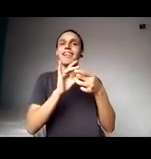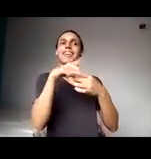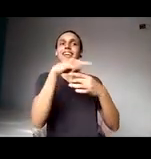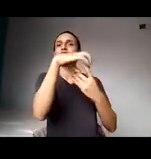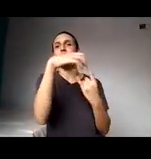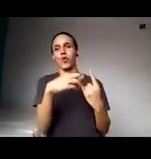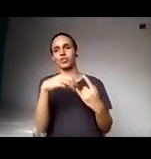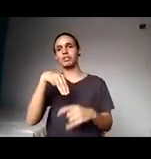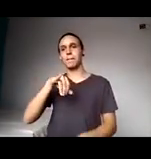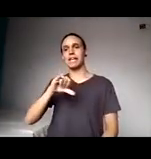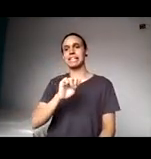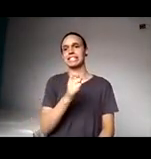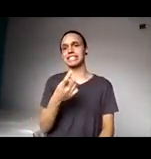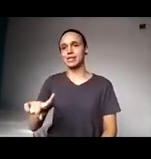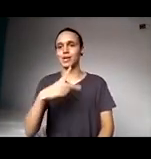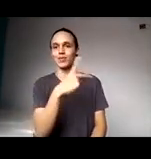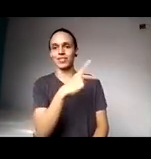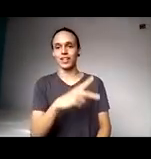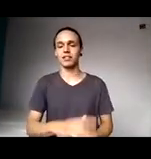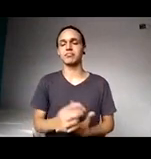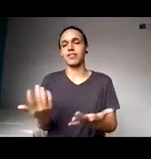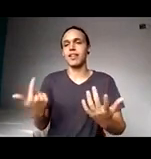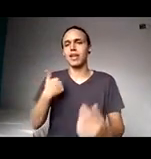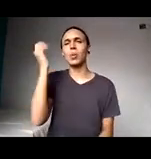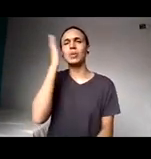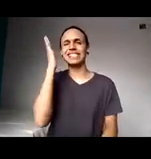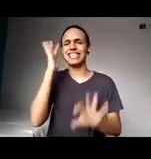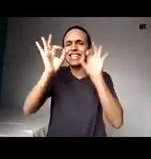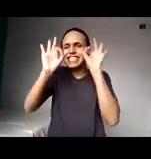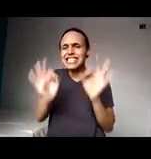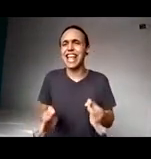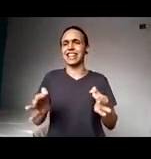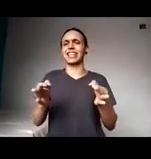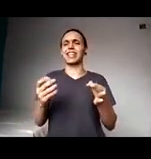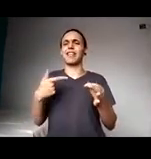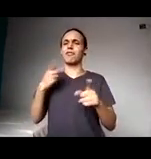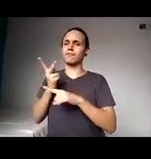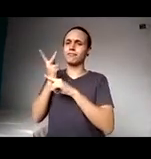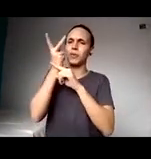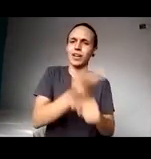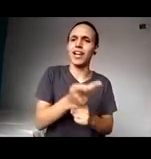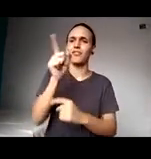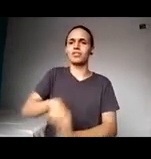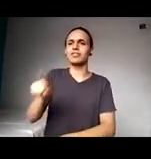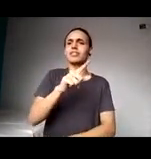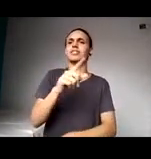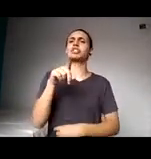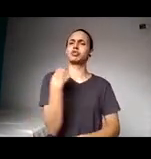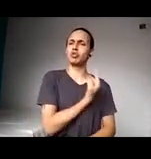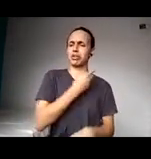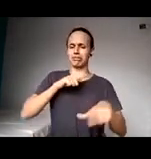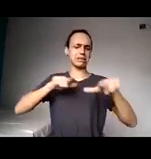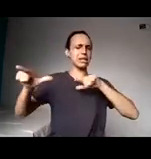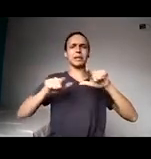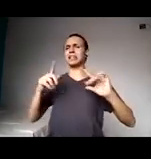Não tenho dúvidas, vou procurar vocês, não tenho dúvidas que vamos realizar trabalhos maravilhosos. Para falar